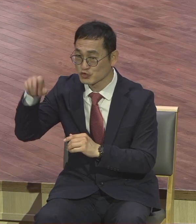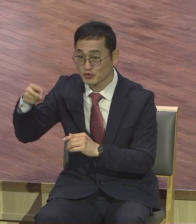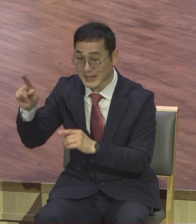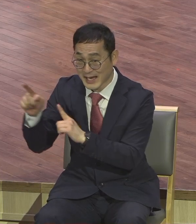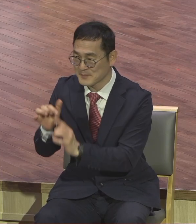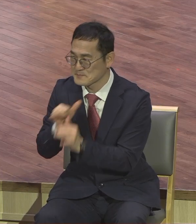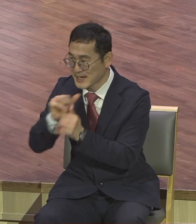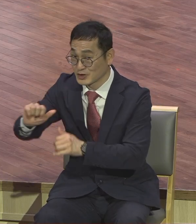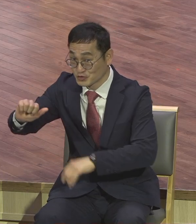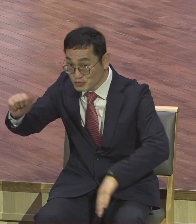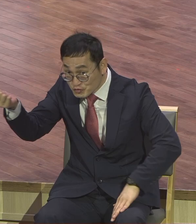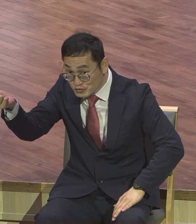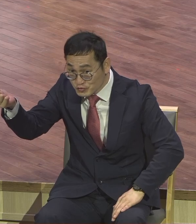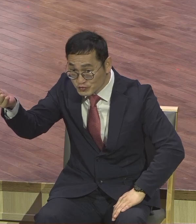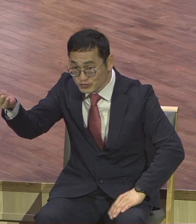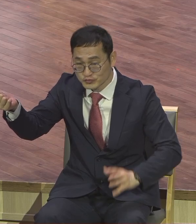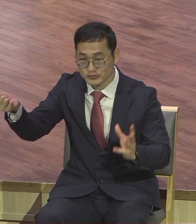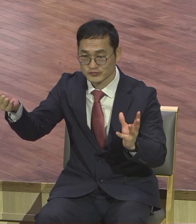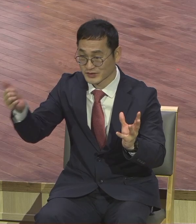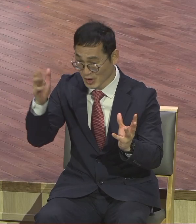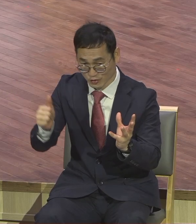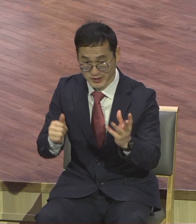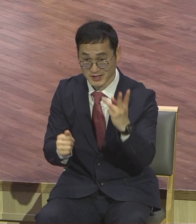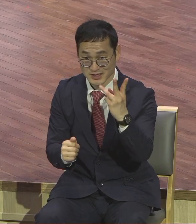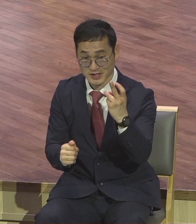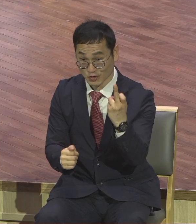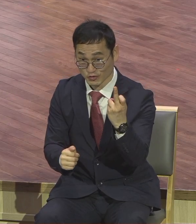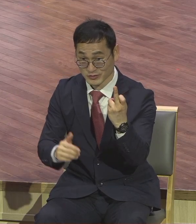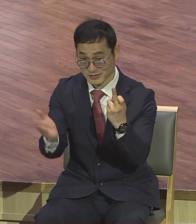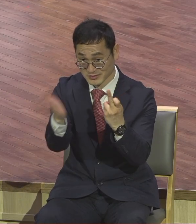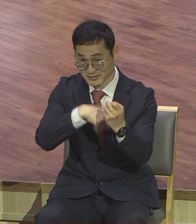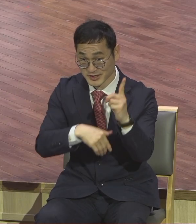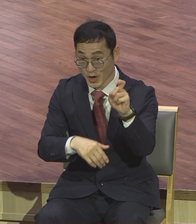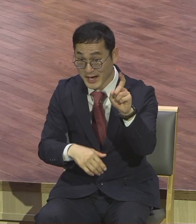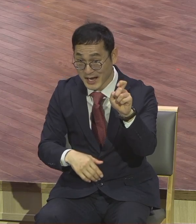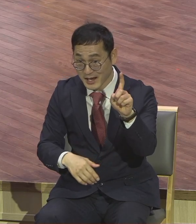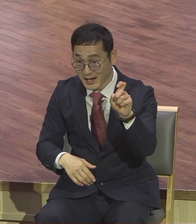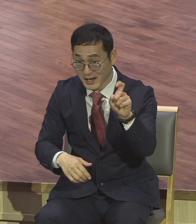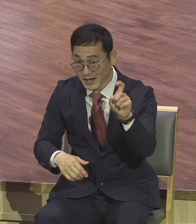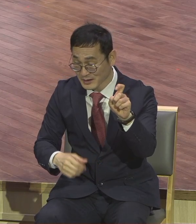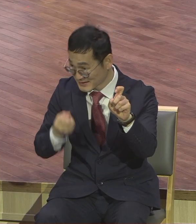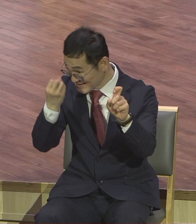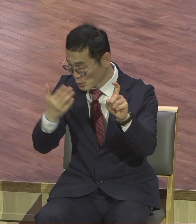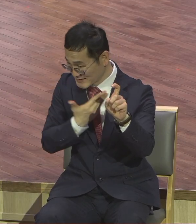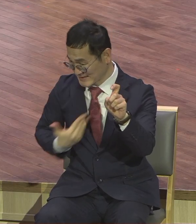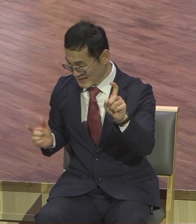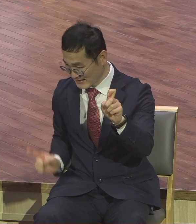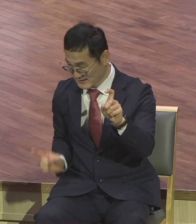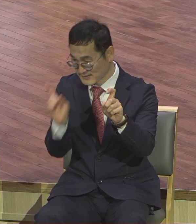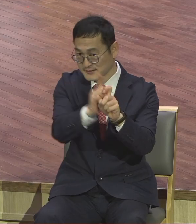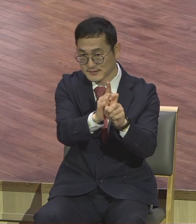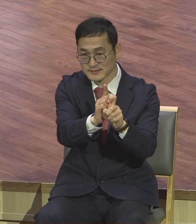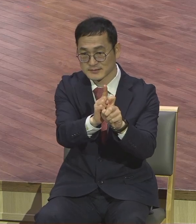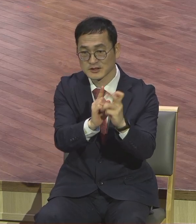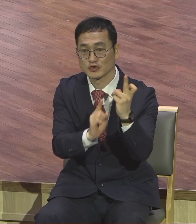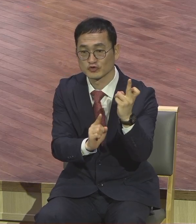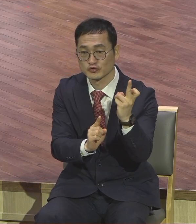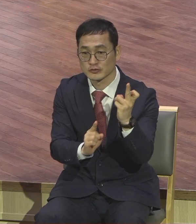가른유다를 대신해서 열두 명 채워둘 거 아니에요. 새 제자를 그렇게 뽑는데 그 제자 뽑는 조건이 뭐냐.